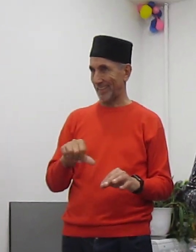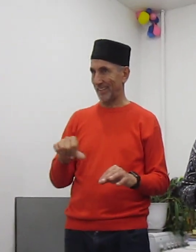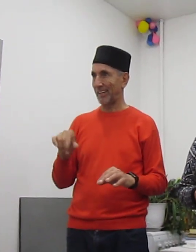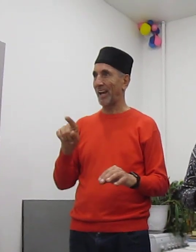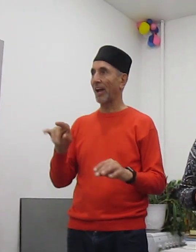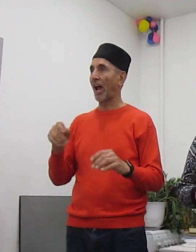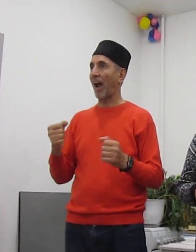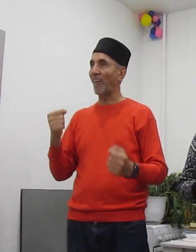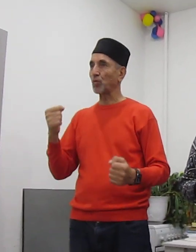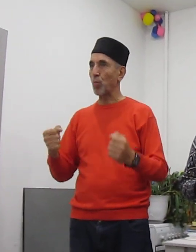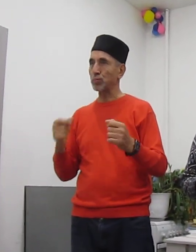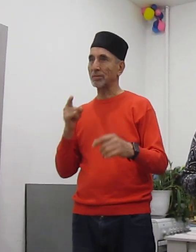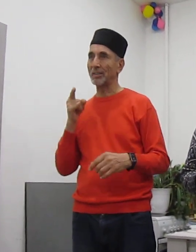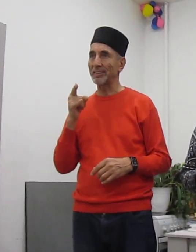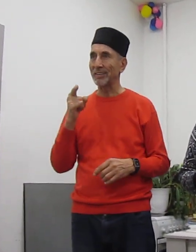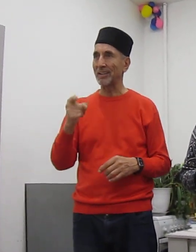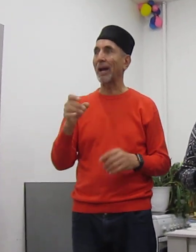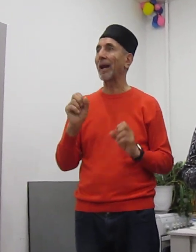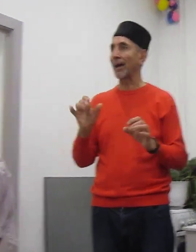передвижении?